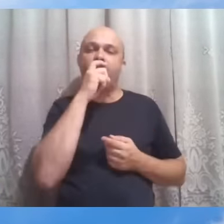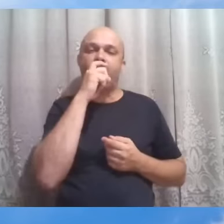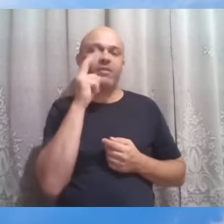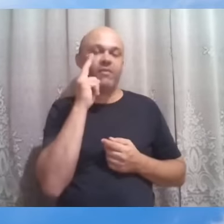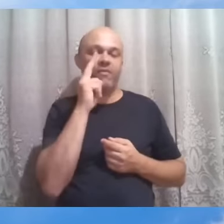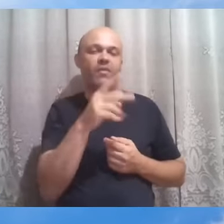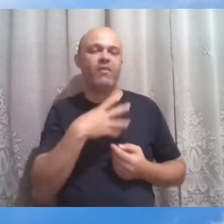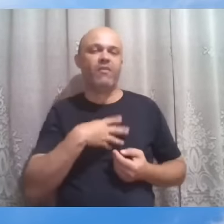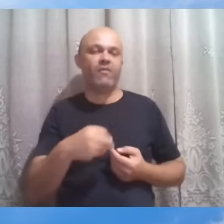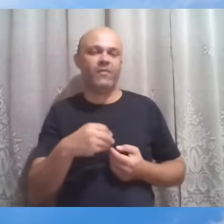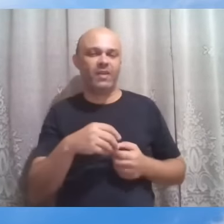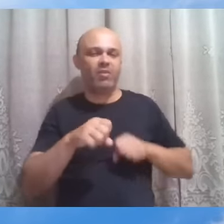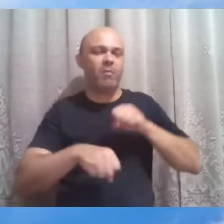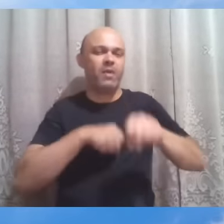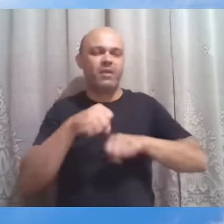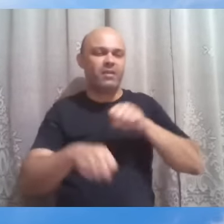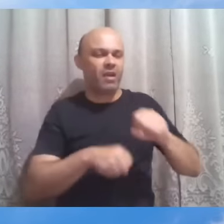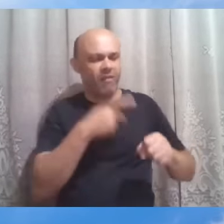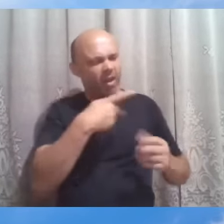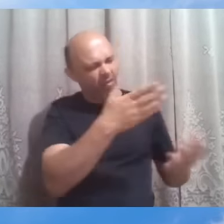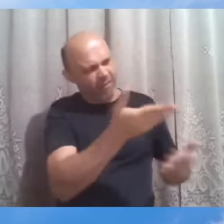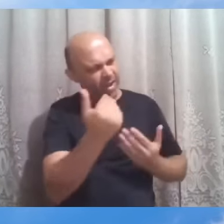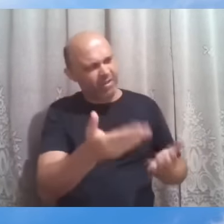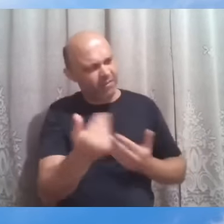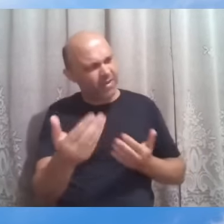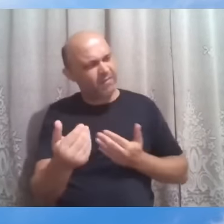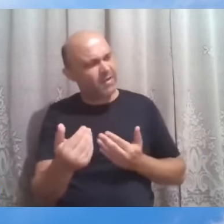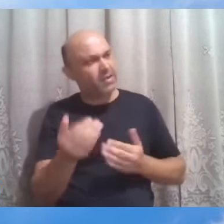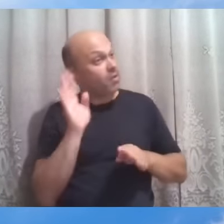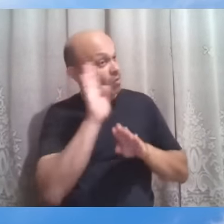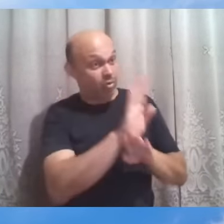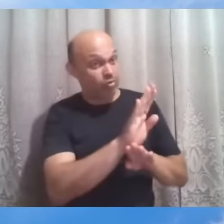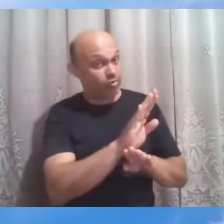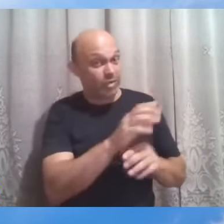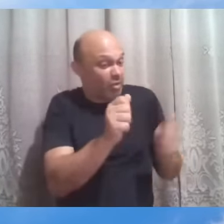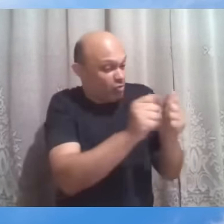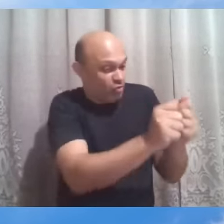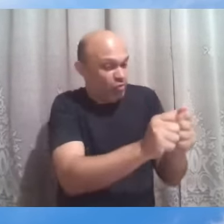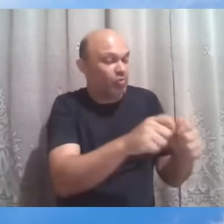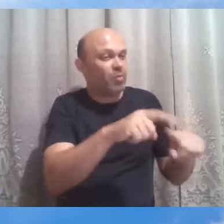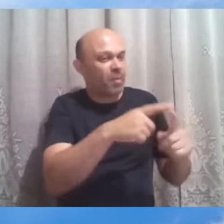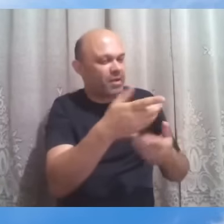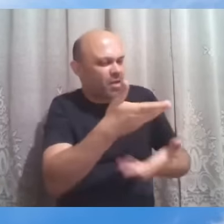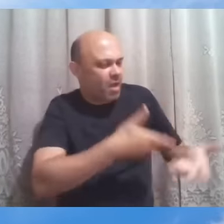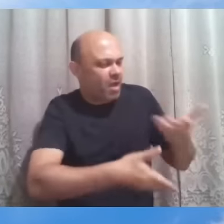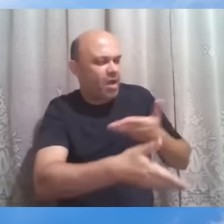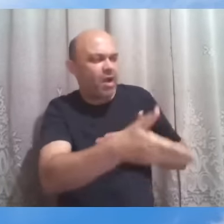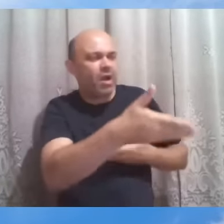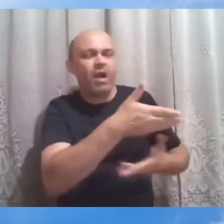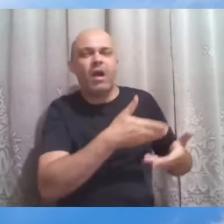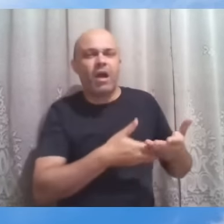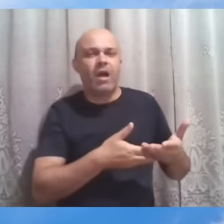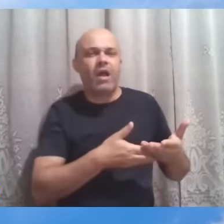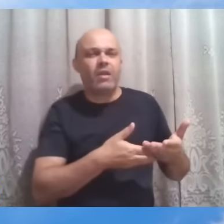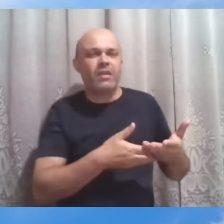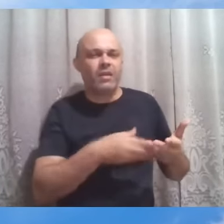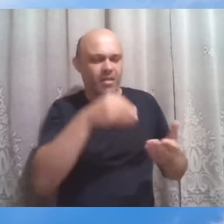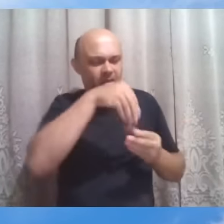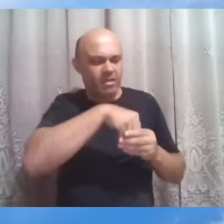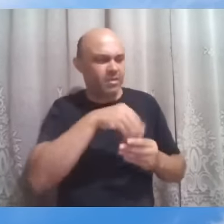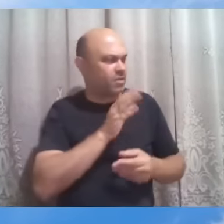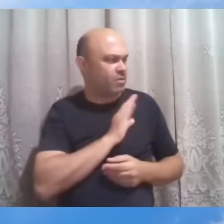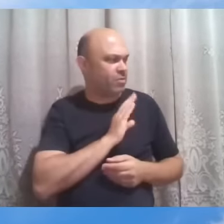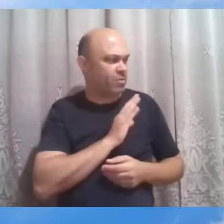Sem ir ao auxílio mais direto, mais expresso, mas envolvendo-nos no coração, dizendo, venha. Você tem